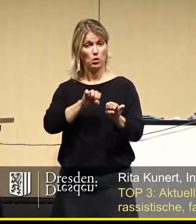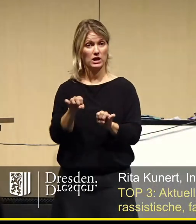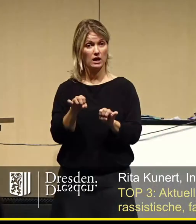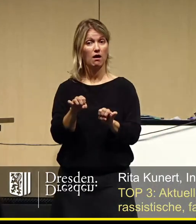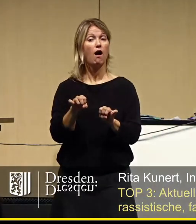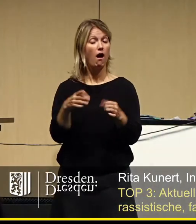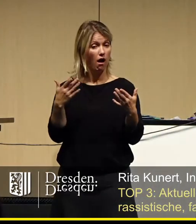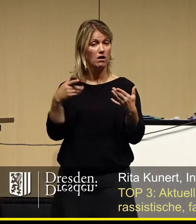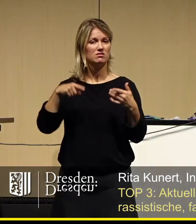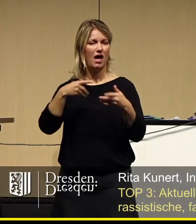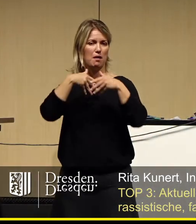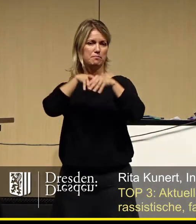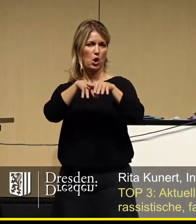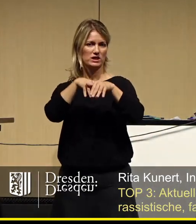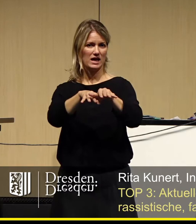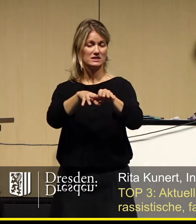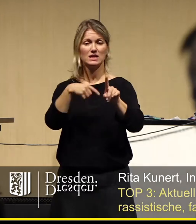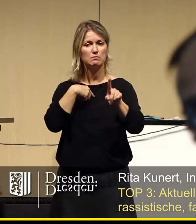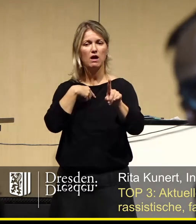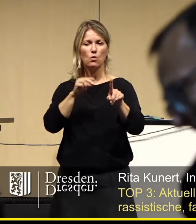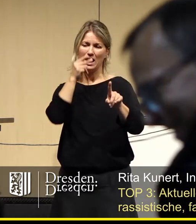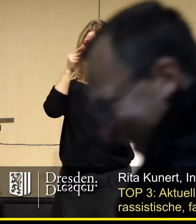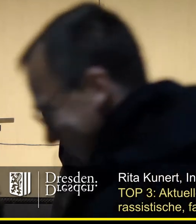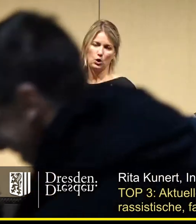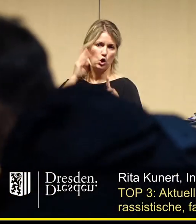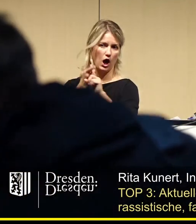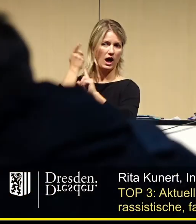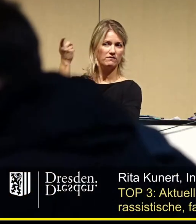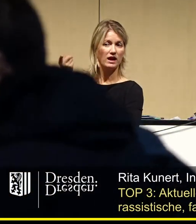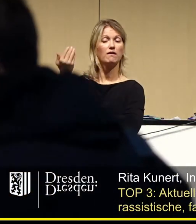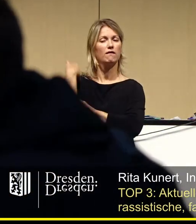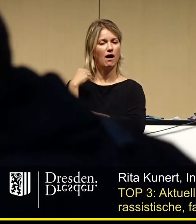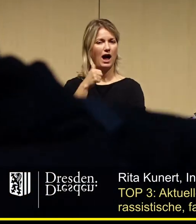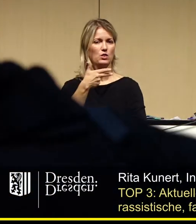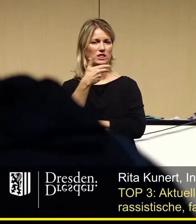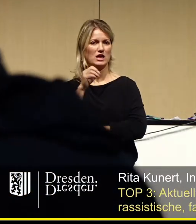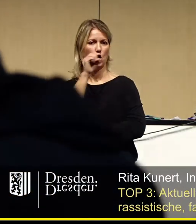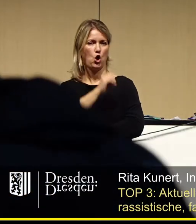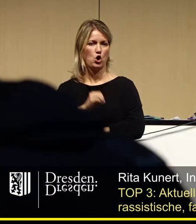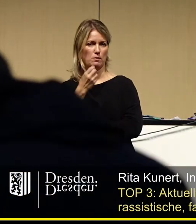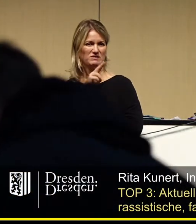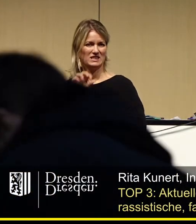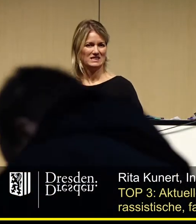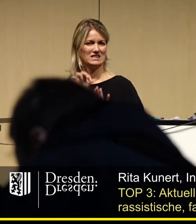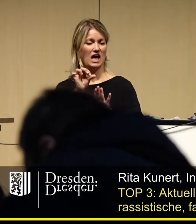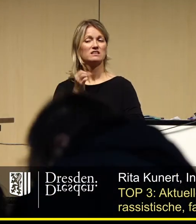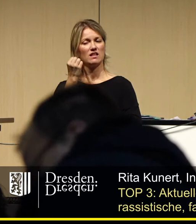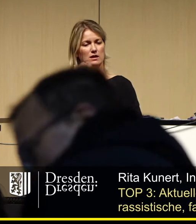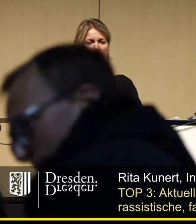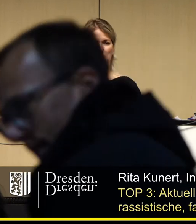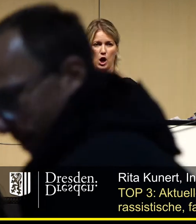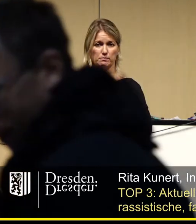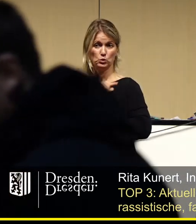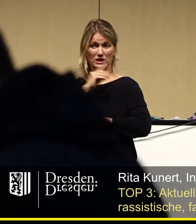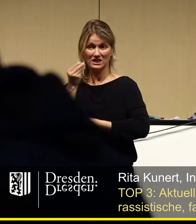und Hörweite gibt, das haben wir uns am 31. Oktober 2016 erkämpft und nicht wieder aus der